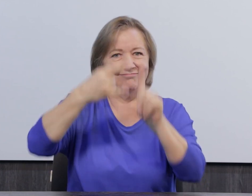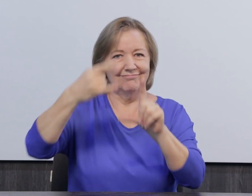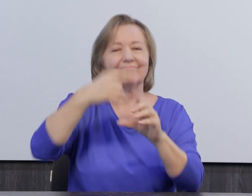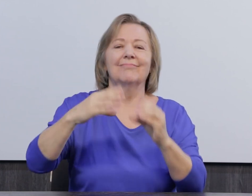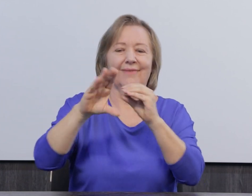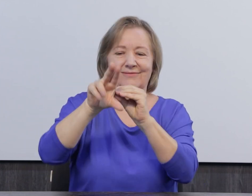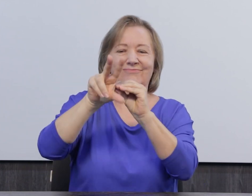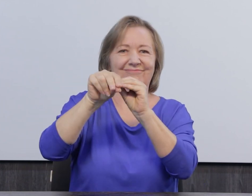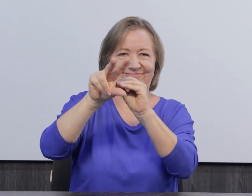certo?